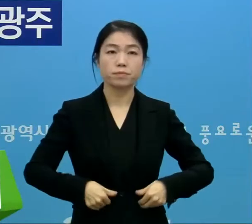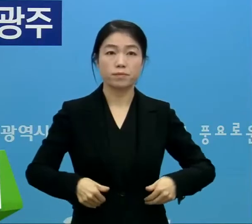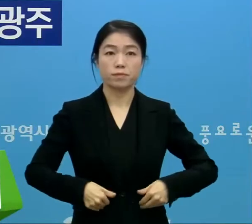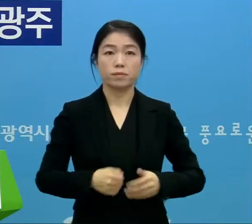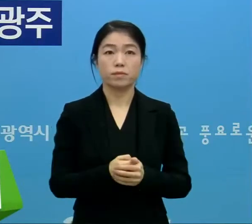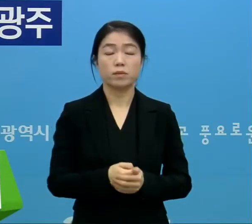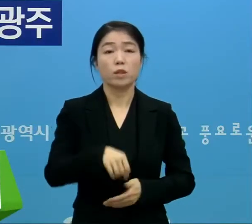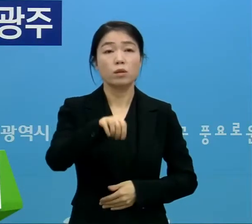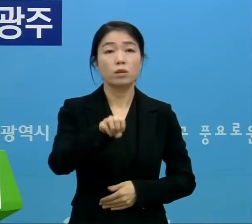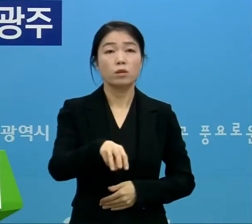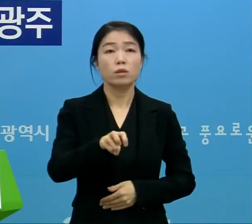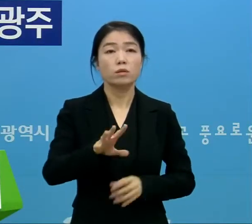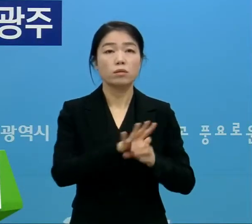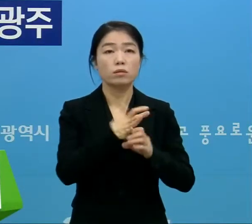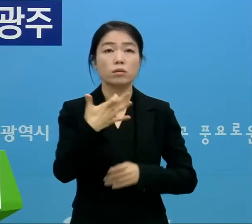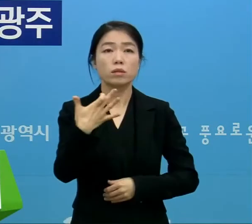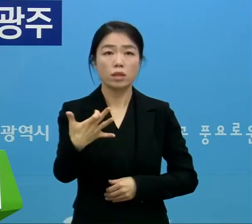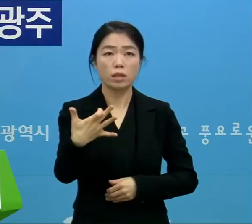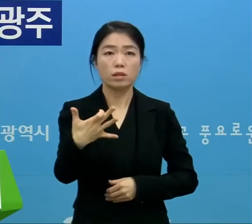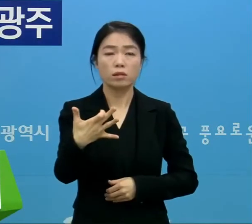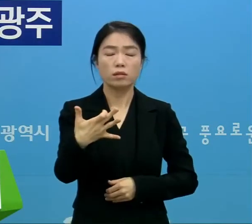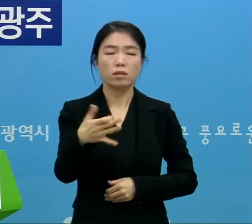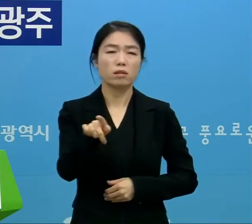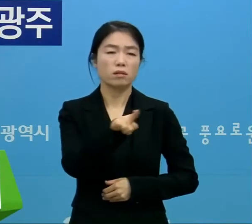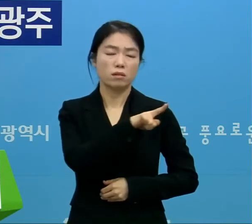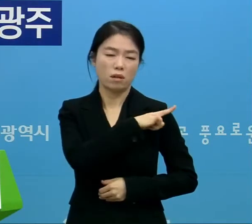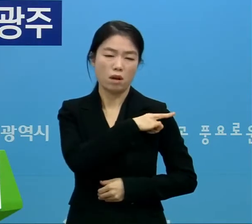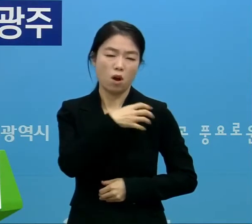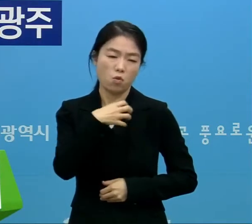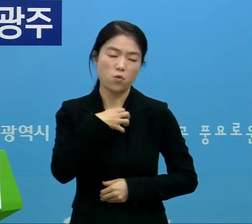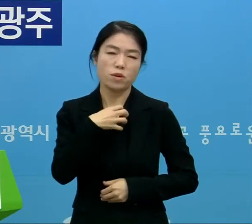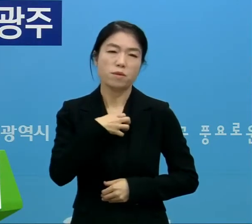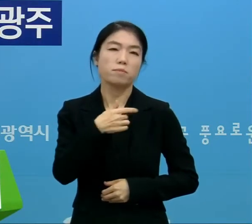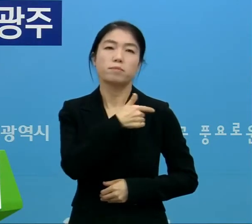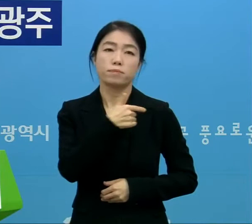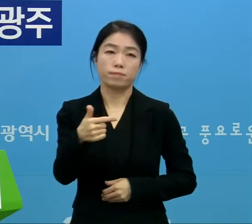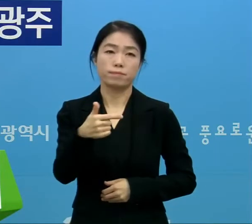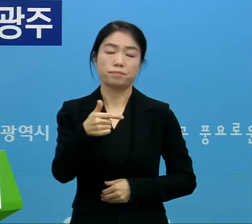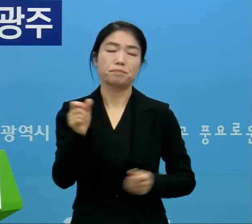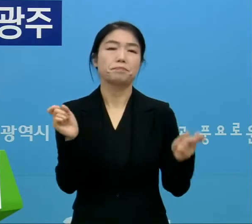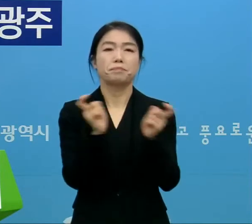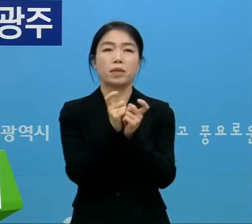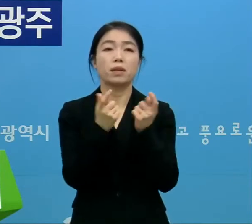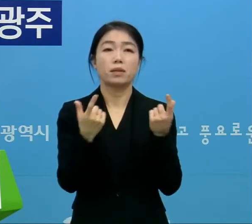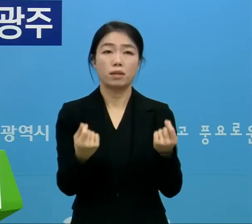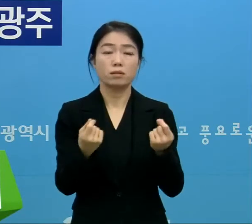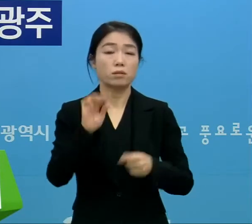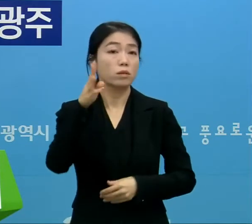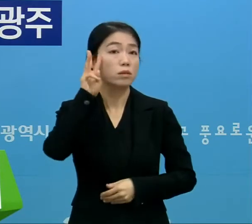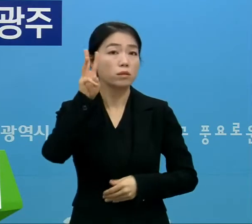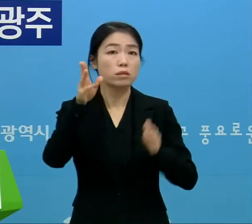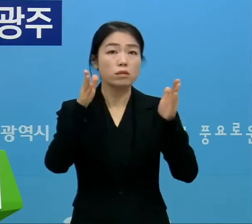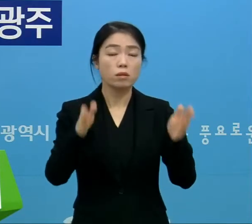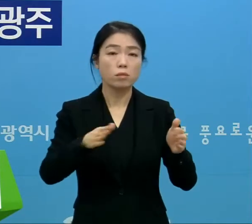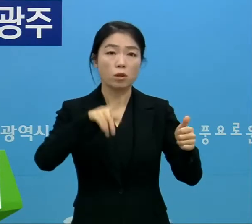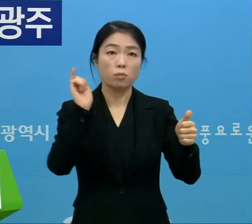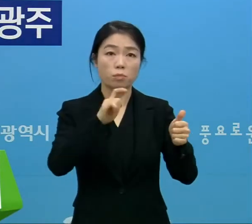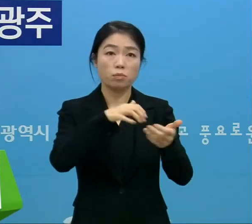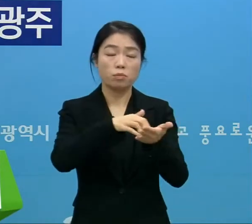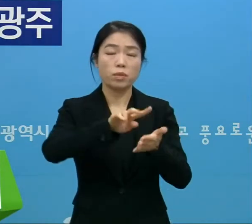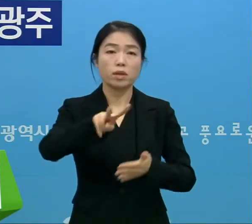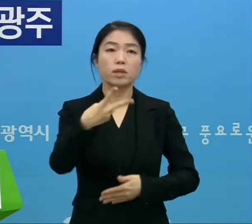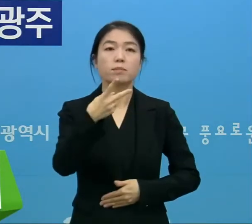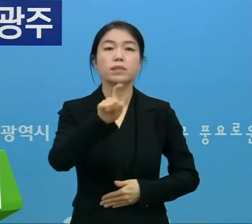우리 광주가 코로나19 최대 위기에 직면해 있습니다. 최근 3일 동안 확진자